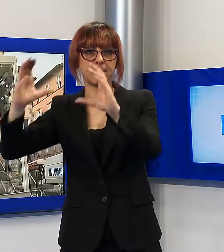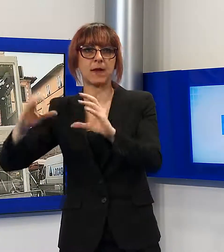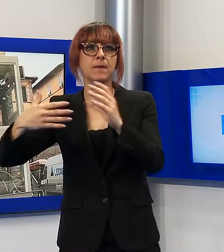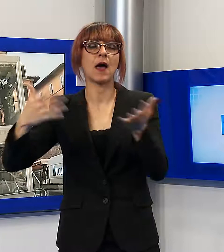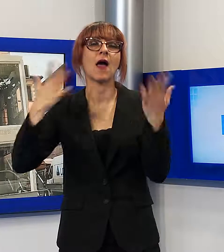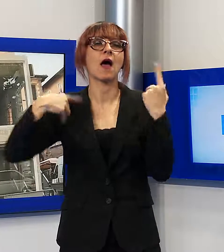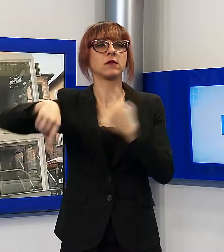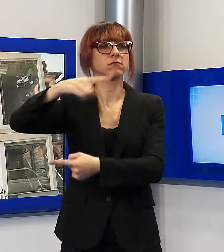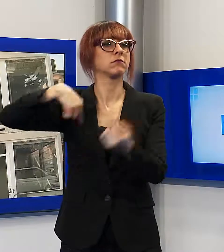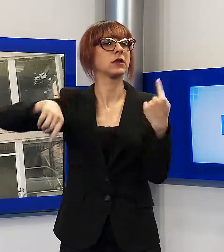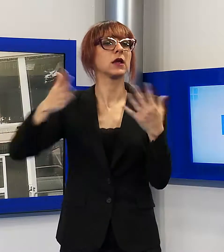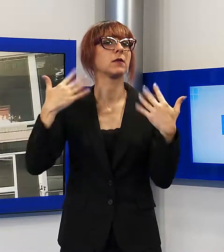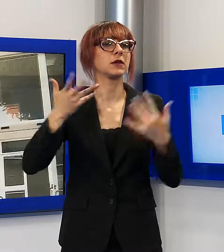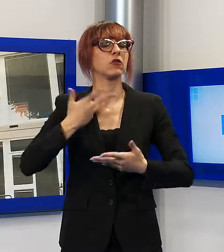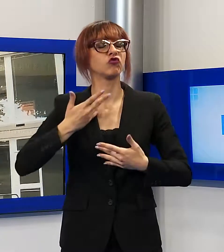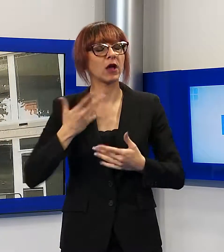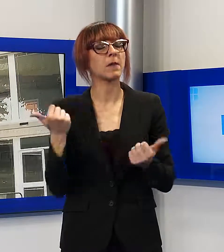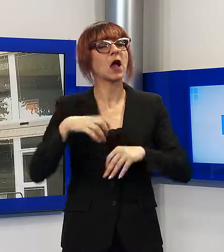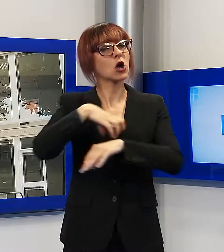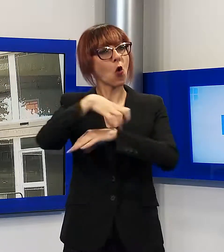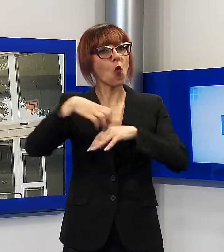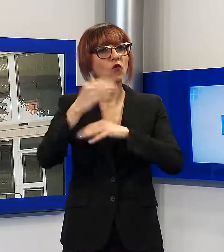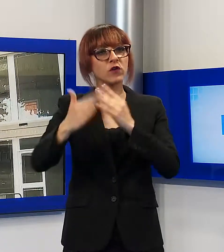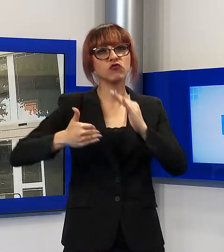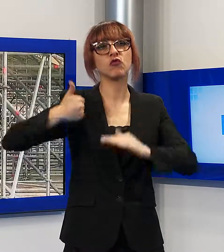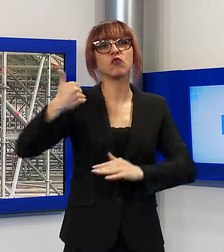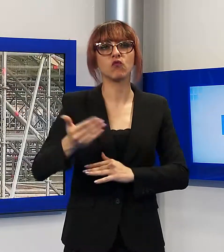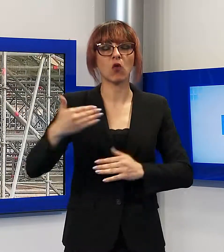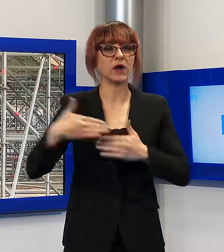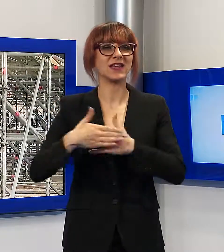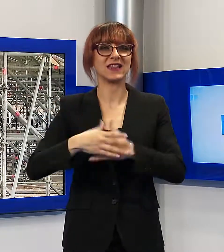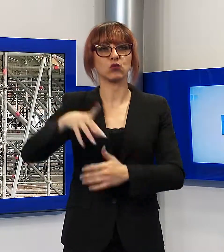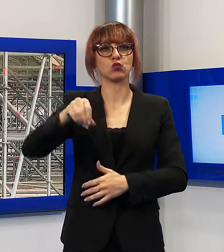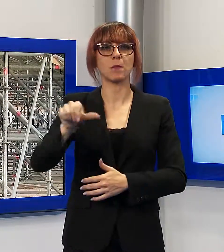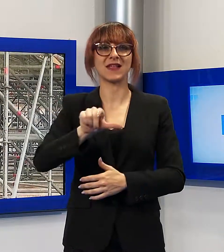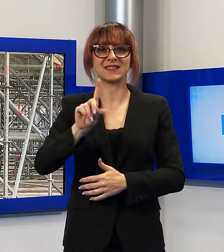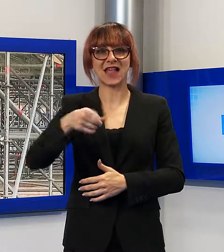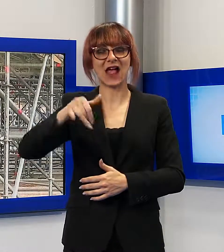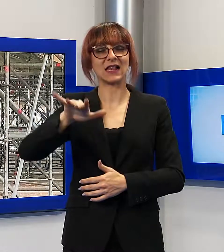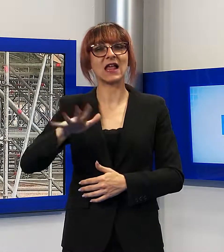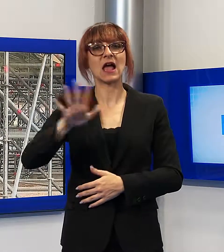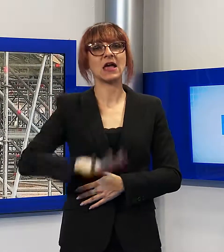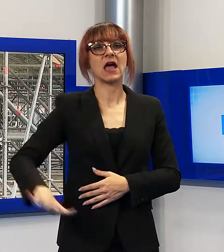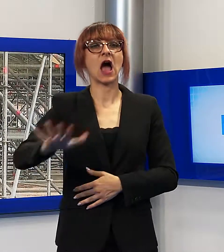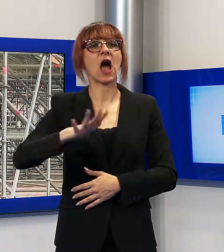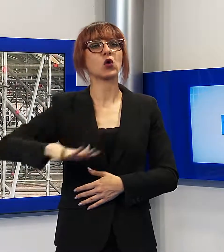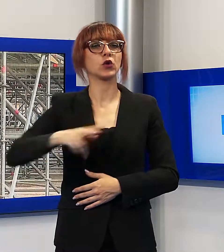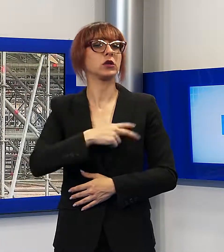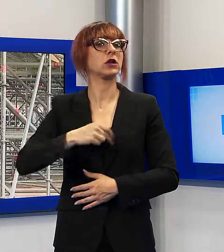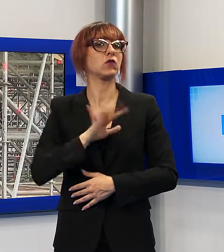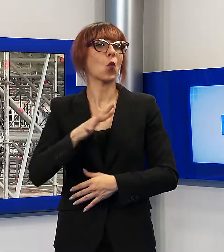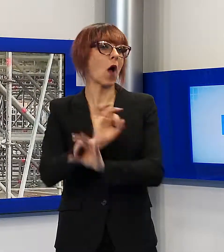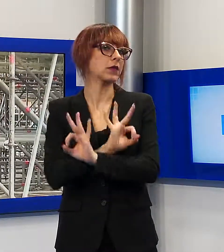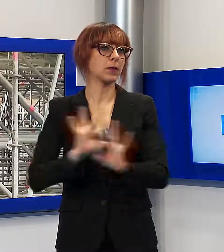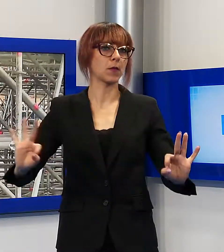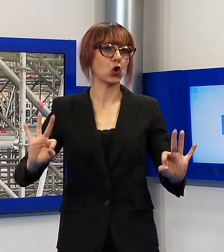cortile degli Svizzeri, oltre agli uffici posizionati di fronte all'istituto Passaglia. La prevendita per la ventunesima edizione del